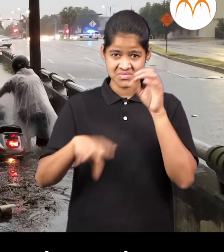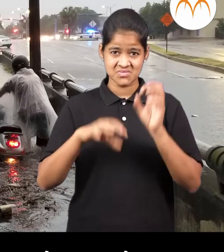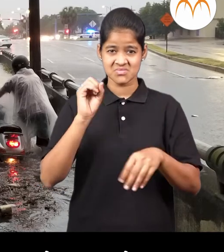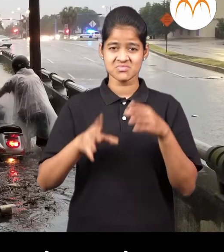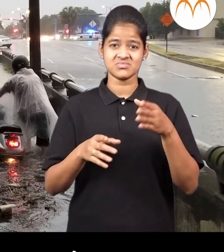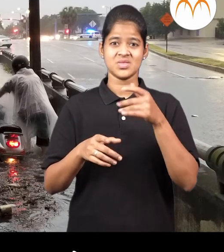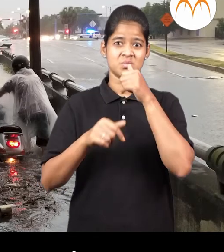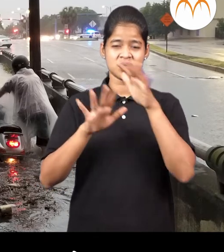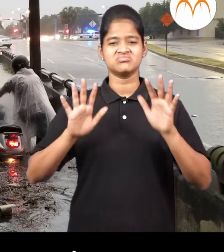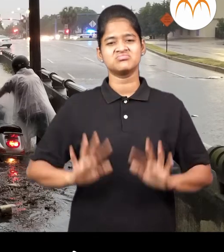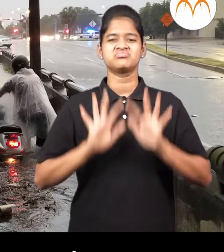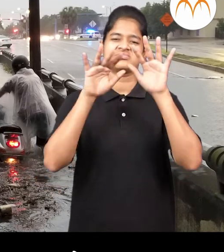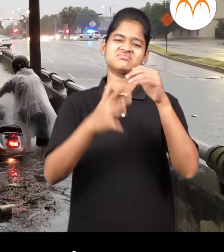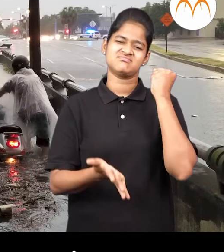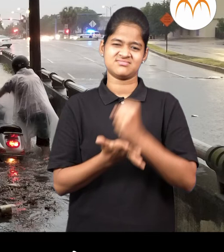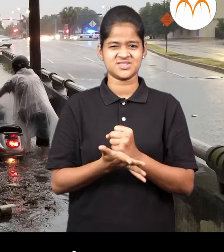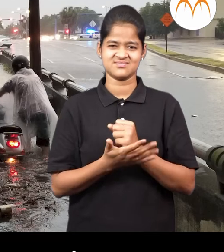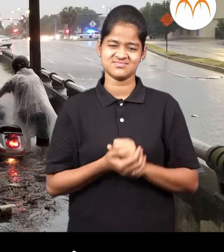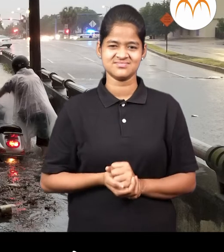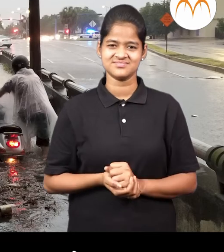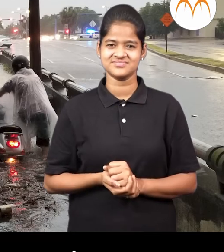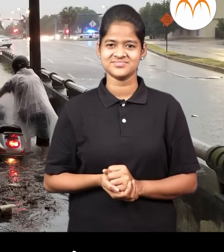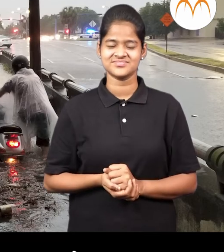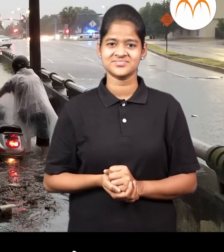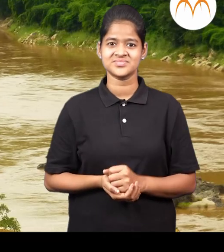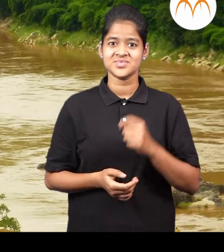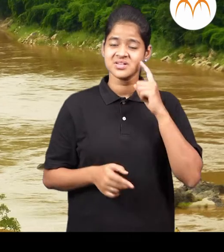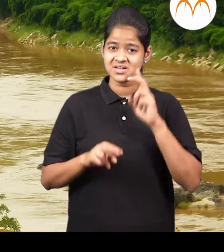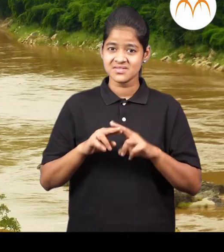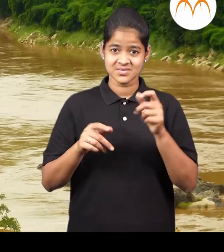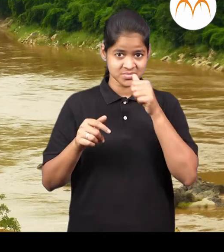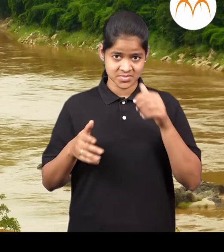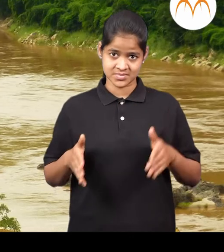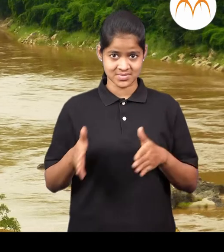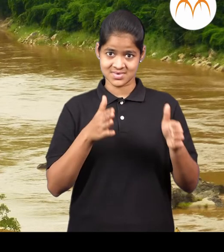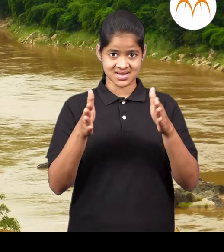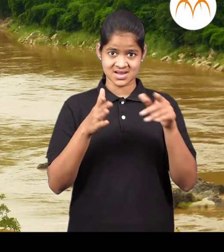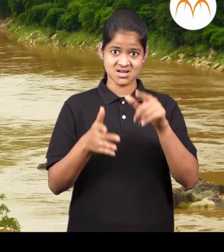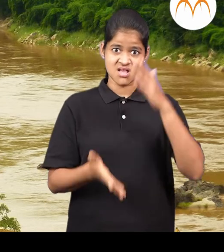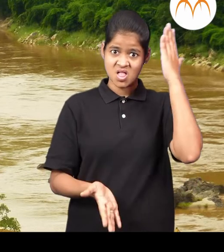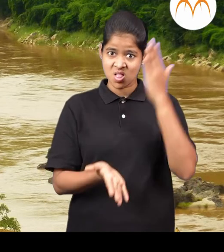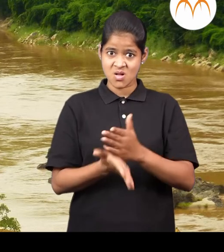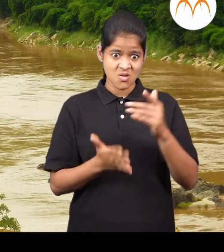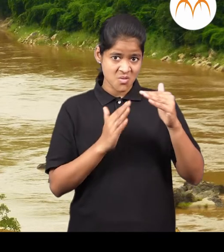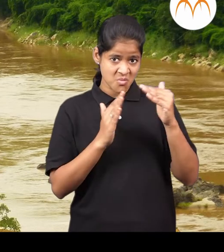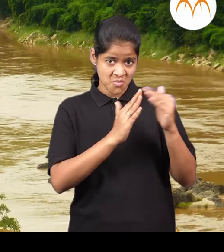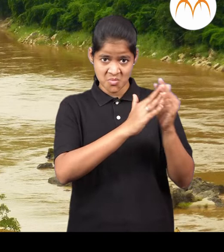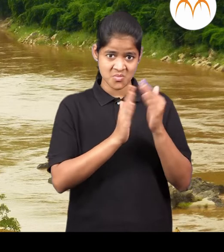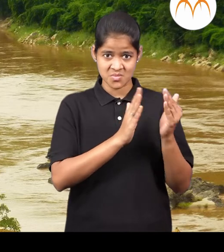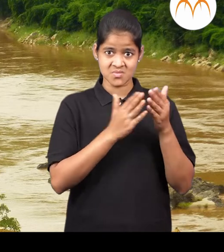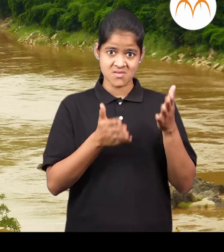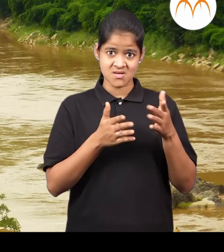फेकले मुए पूर यान्याची फार मोठी शक्यातासते नदीचा पात्रात मानसे बानकाम करतात